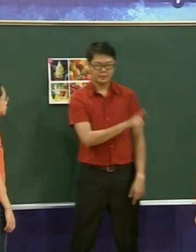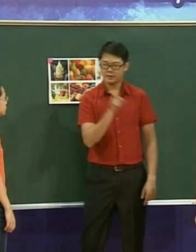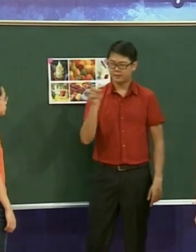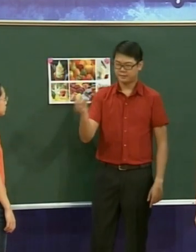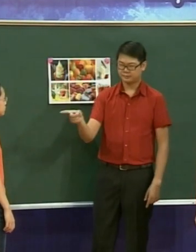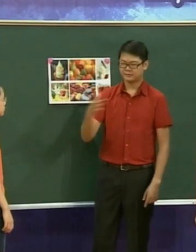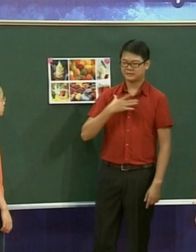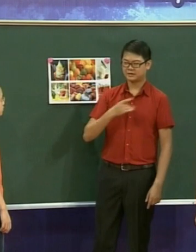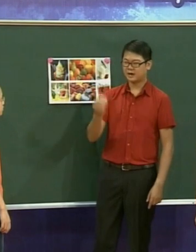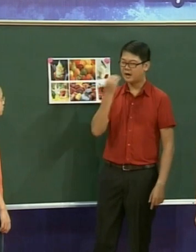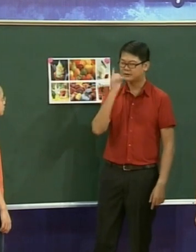Bây giờ hai bạn cùng đổi vai nhé